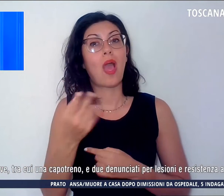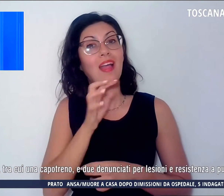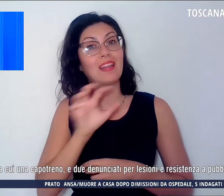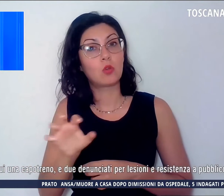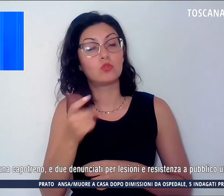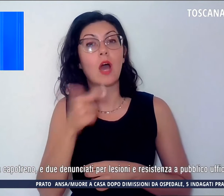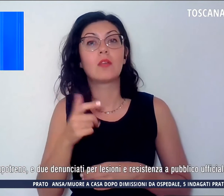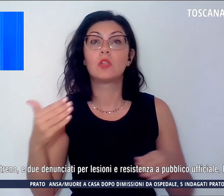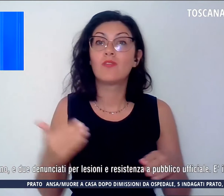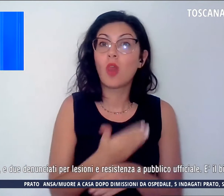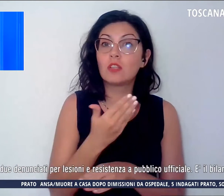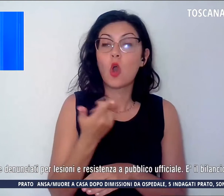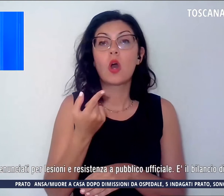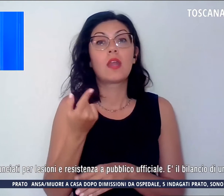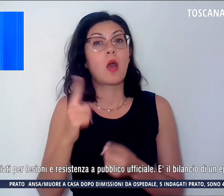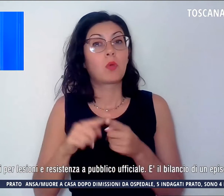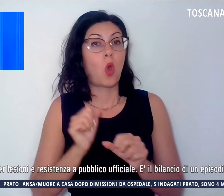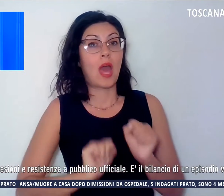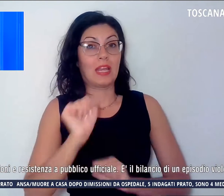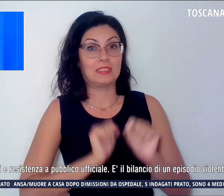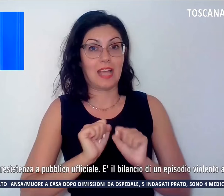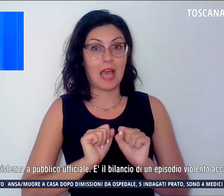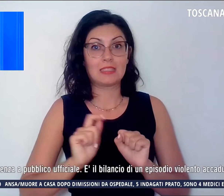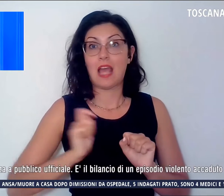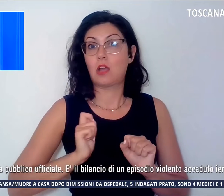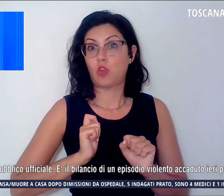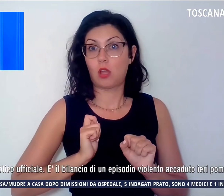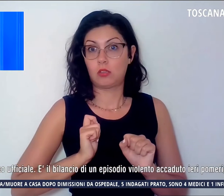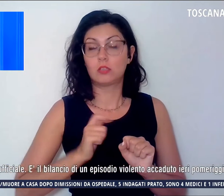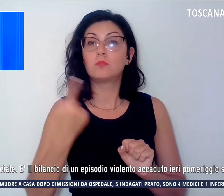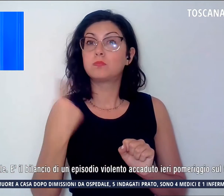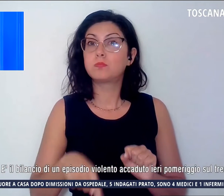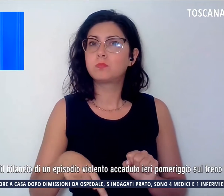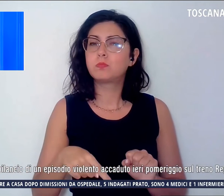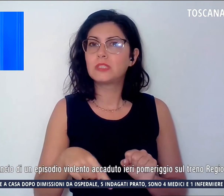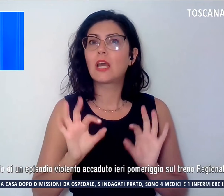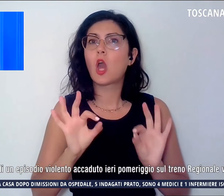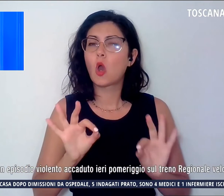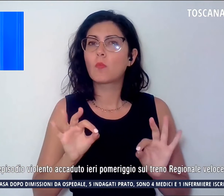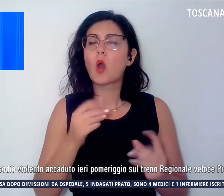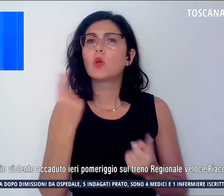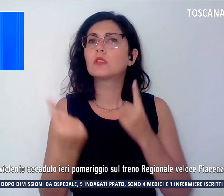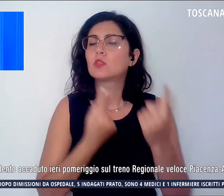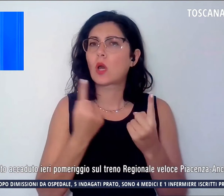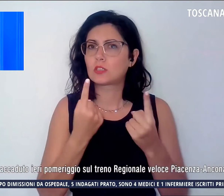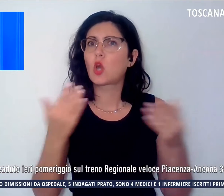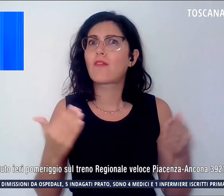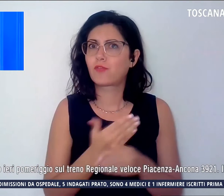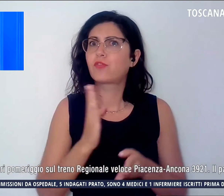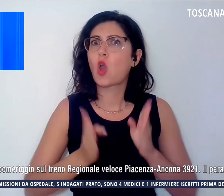resistenza a pubblico ufficiale. È il bilancio di un episodio violento accaduto sul treno